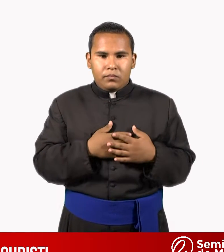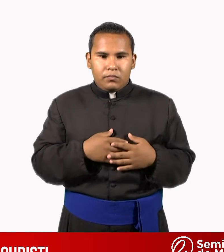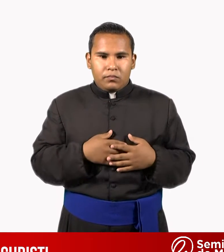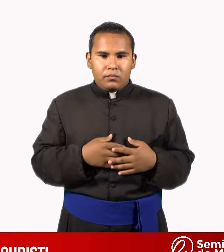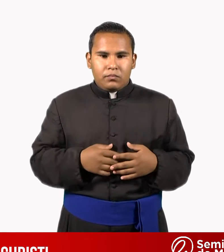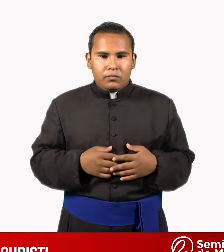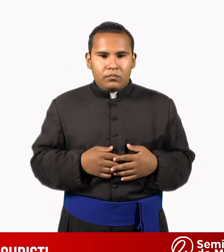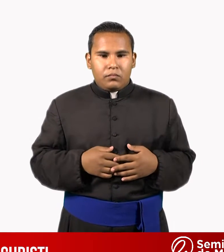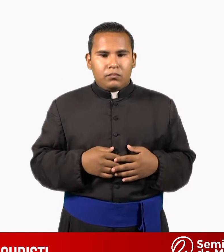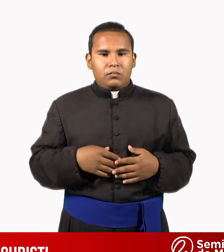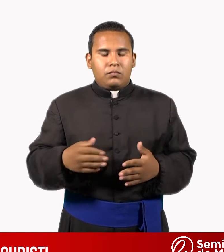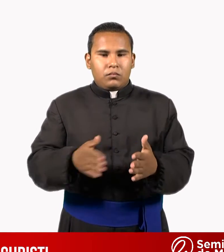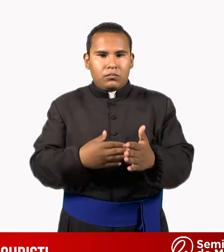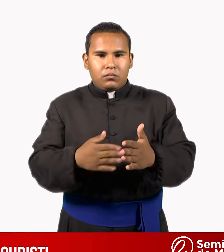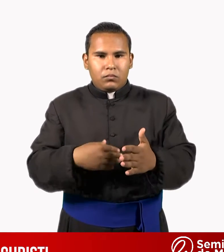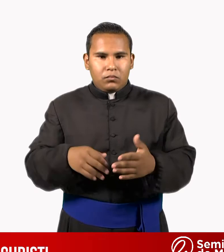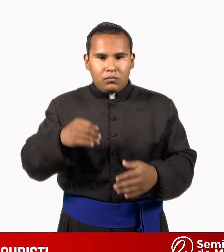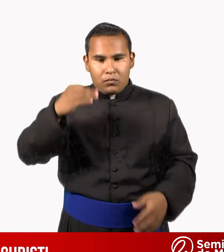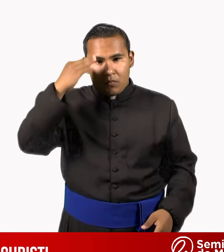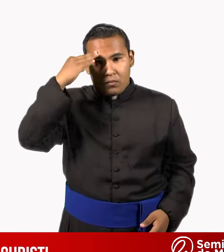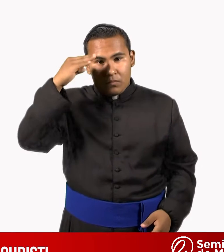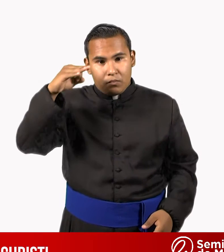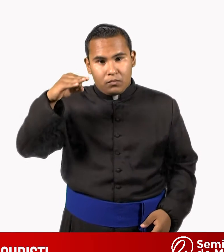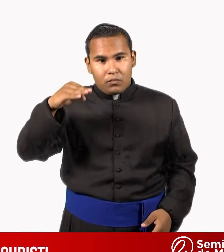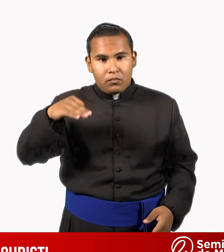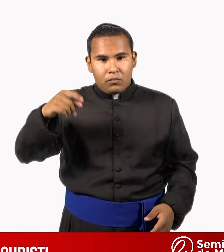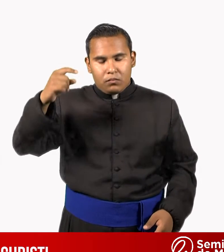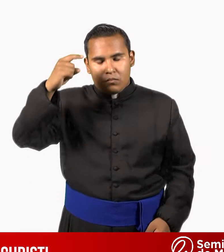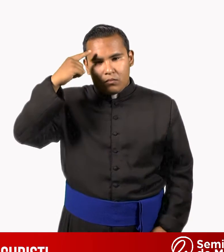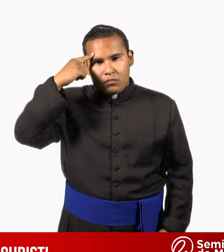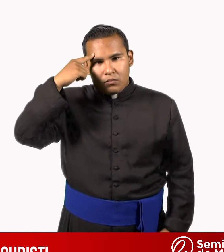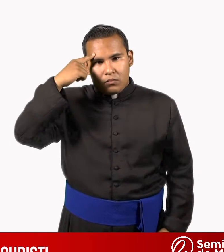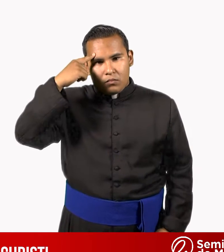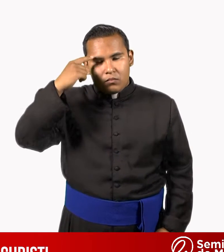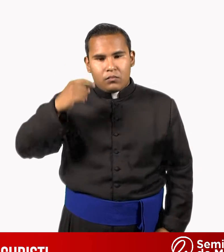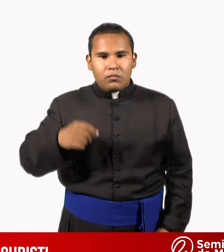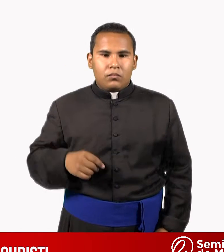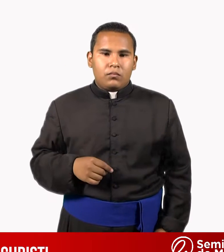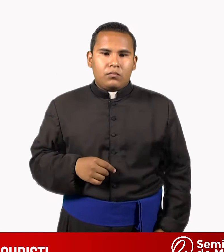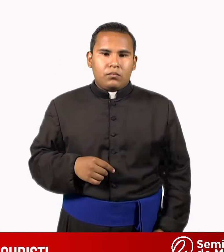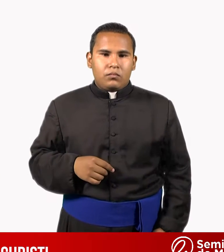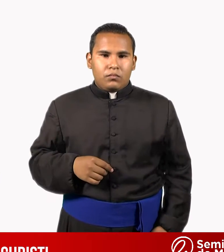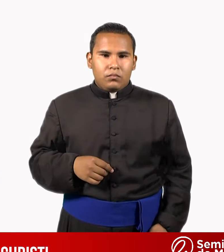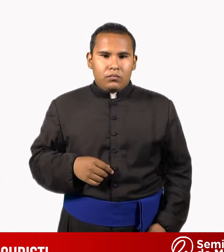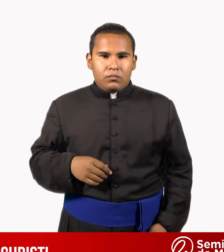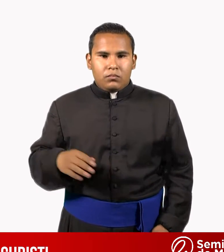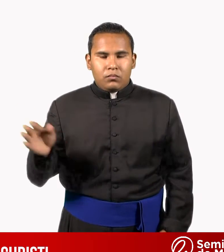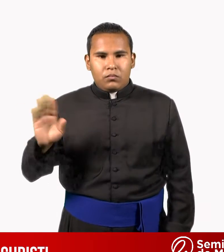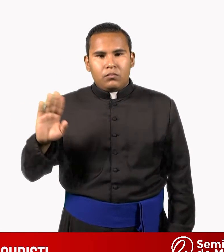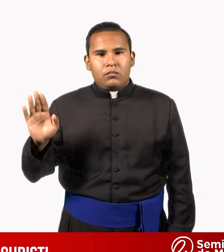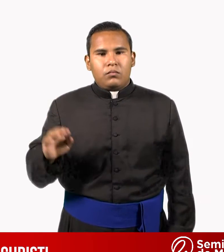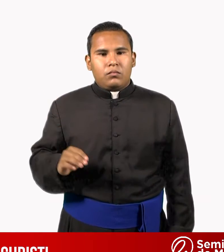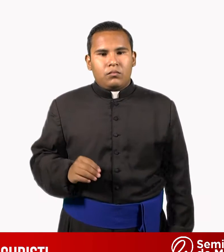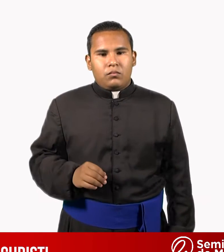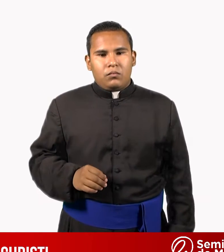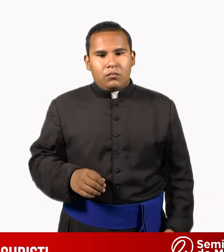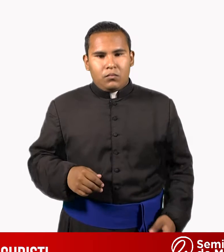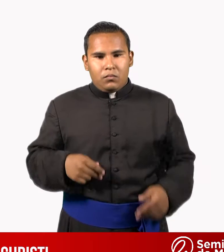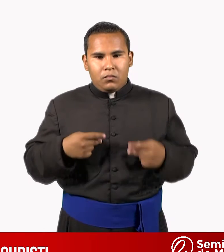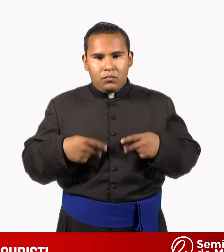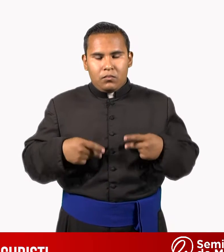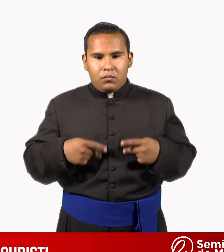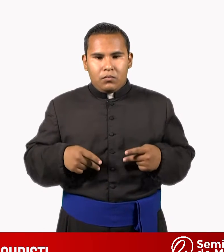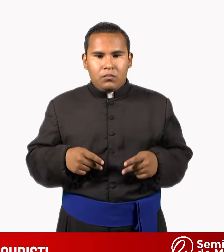dedicando el tiempo, se está pensando. Y cuando se está pensando, se ponen a las personas quizás un